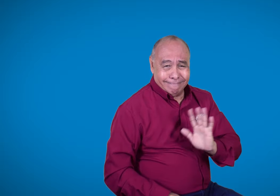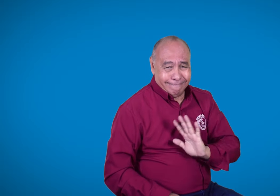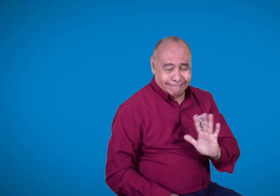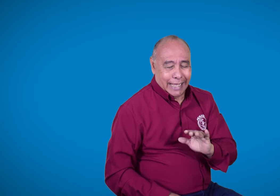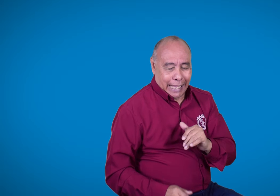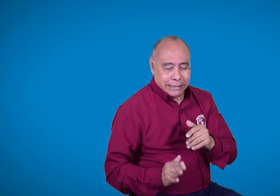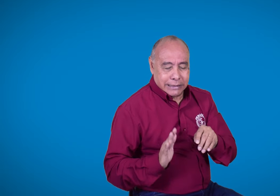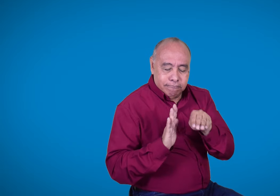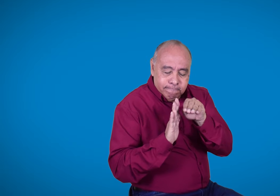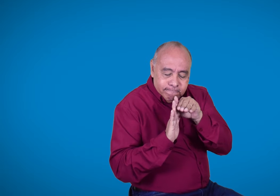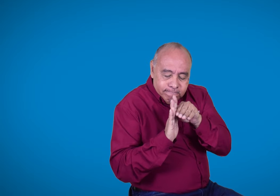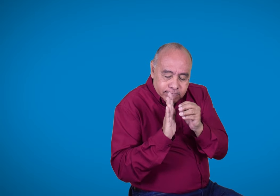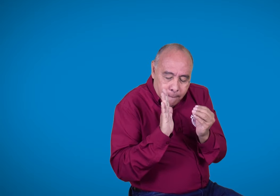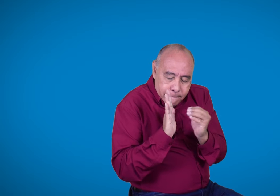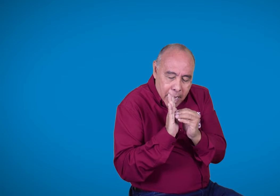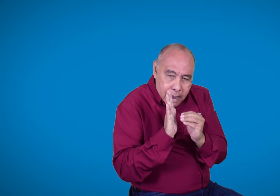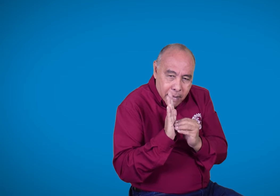lengua de señas y eso no es correcto.